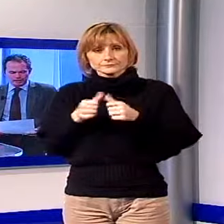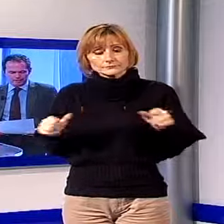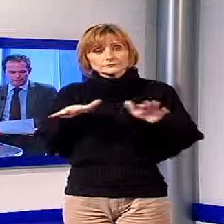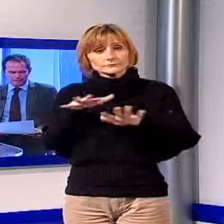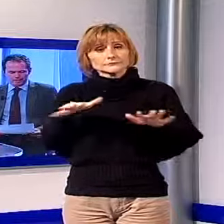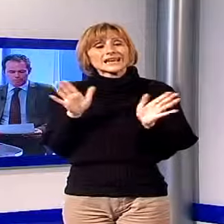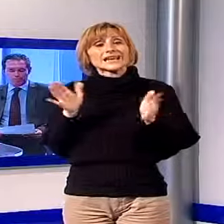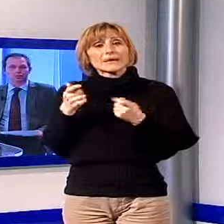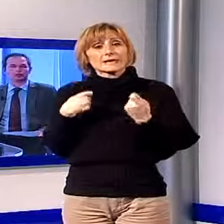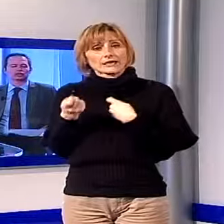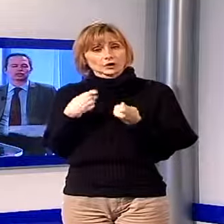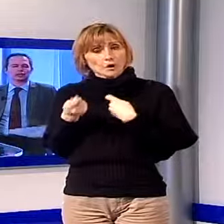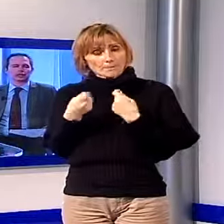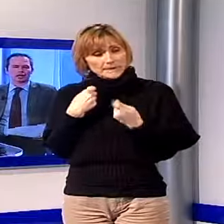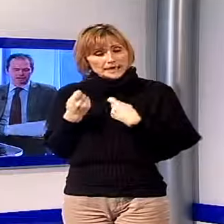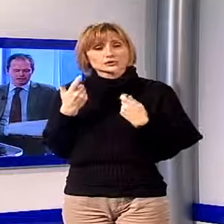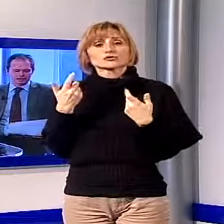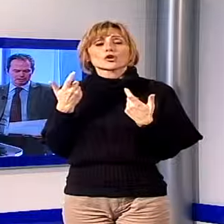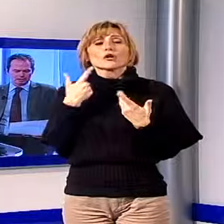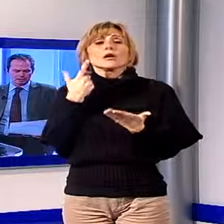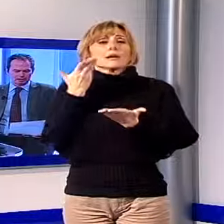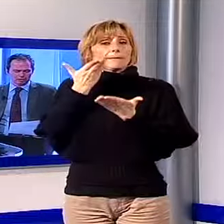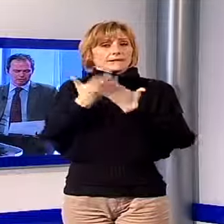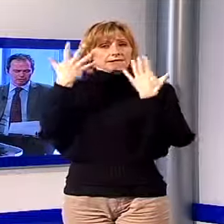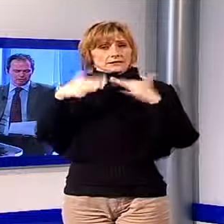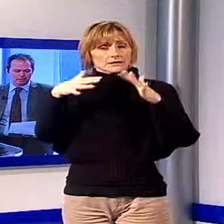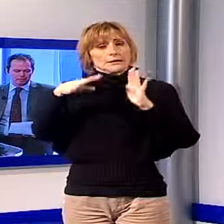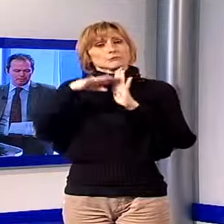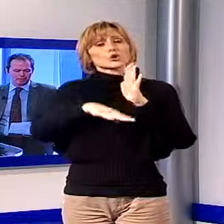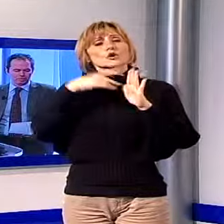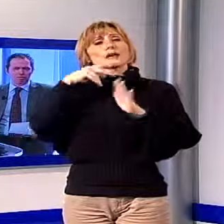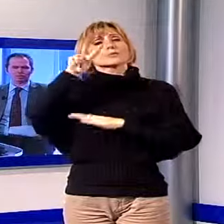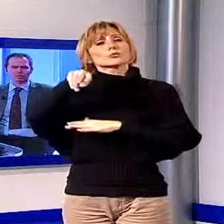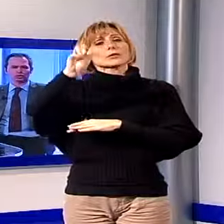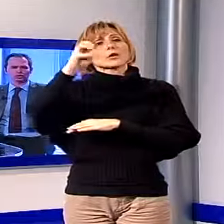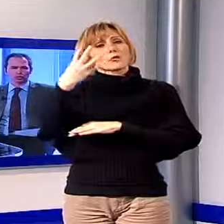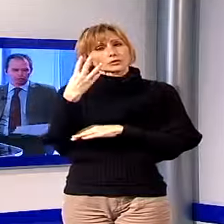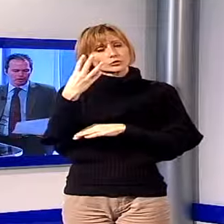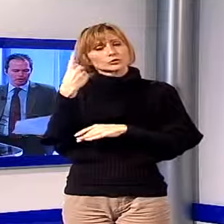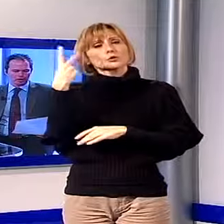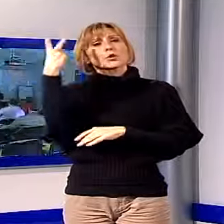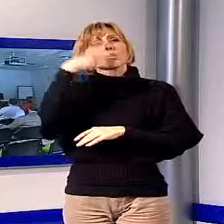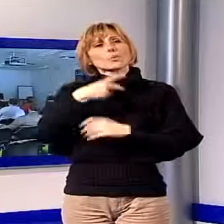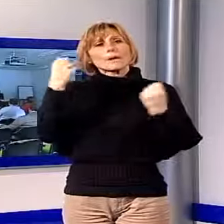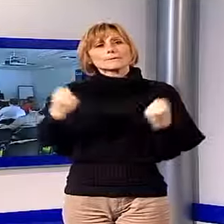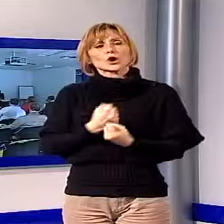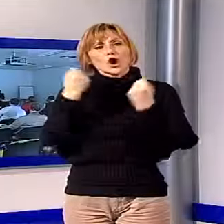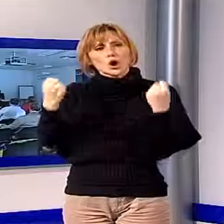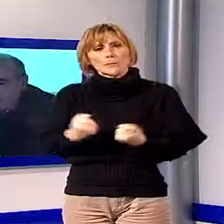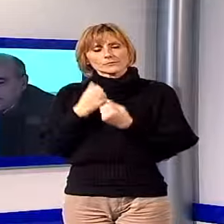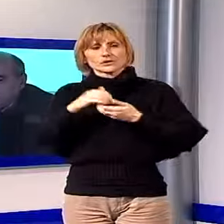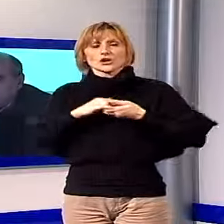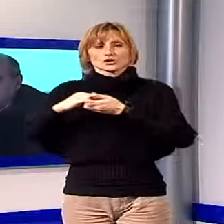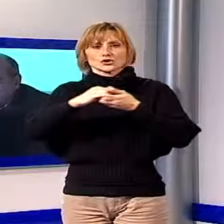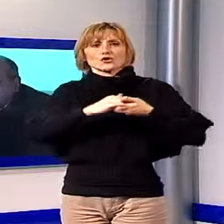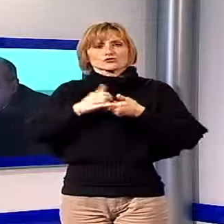Camera di Commercio c'è stata la presentazione del programma 2014 di Lucca Promos, la società